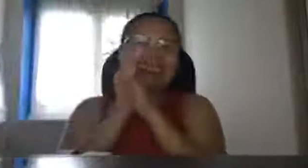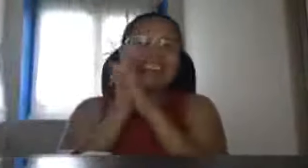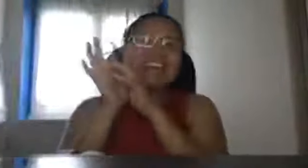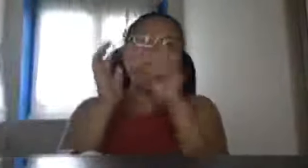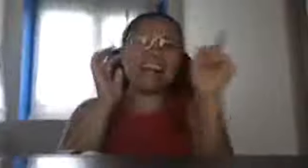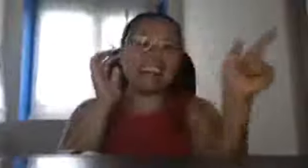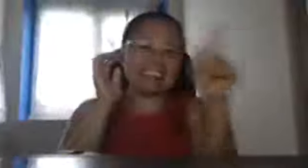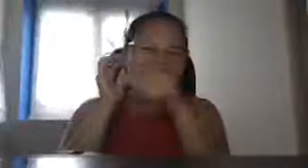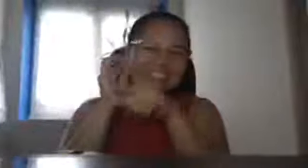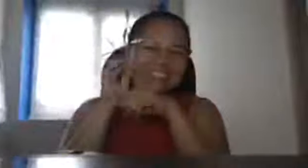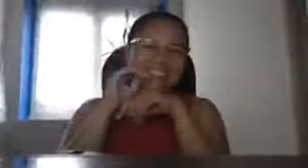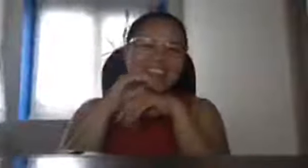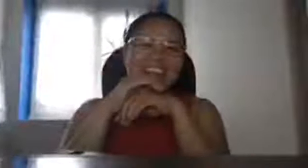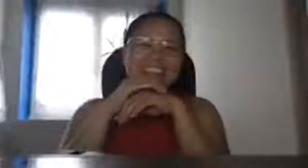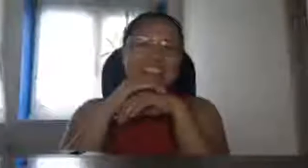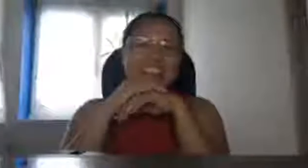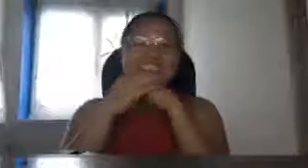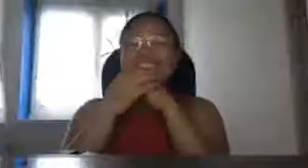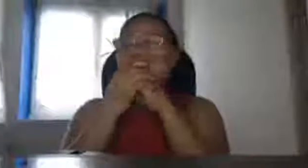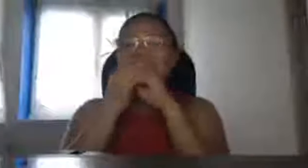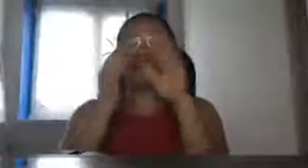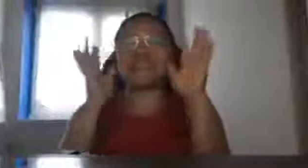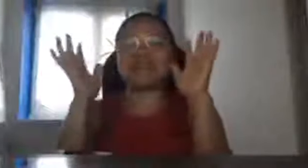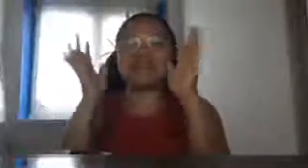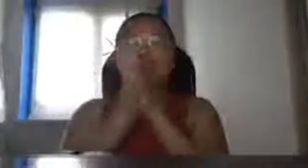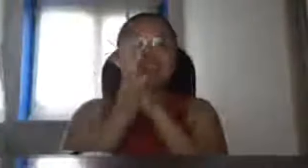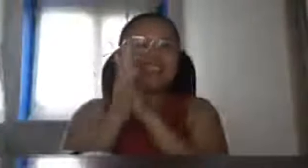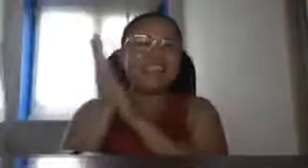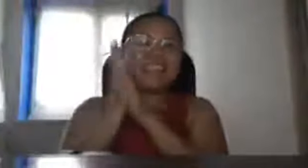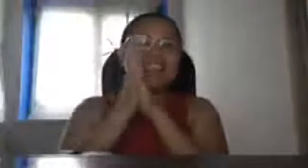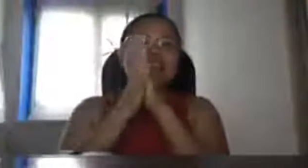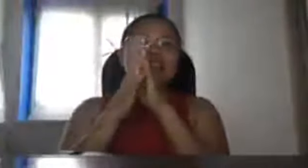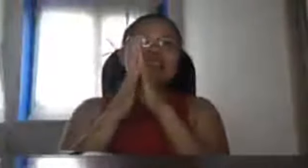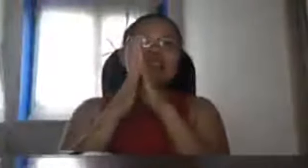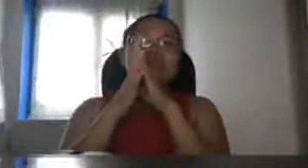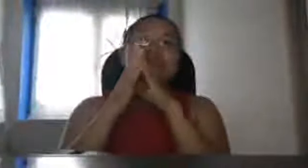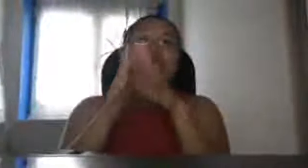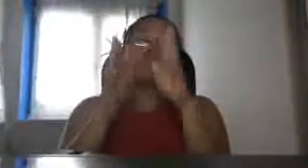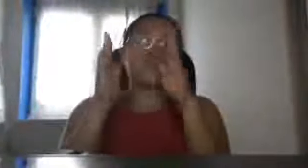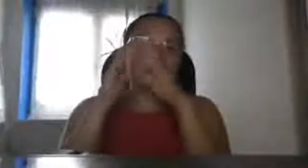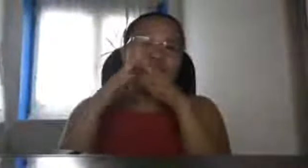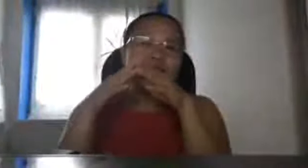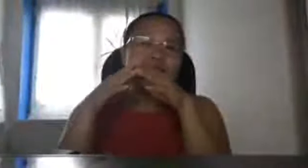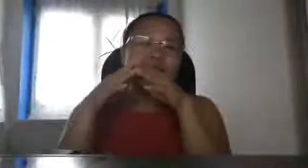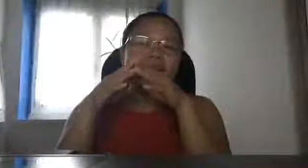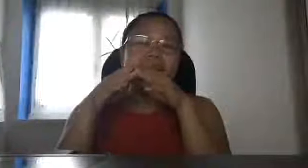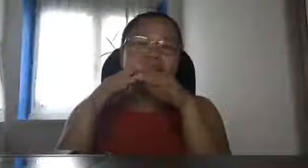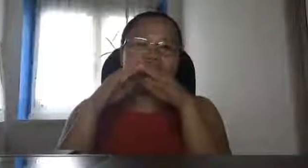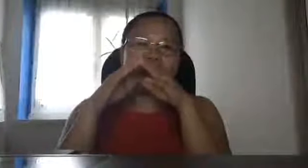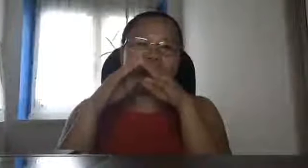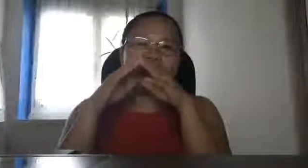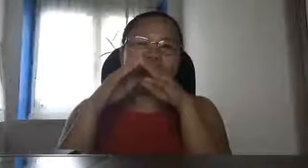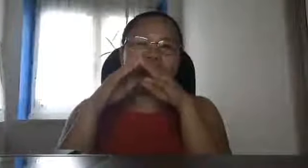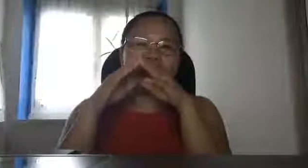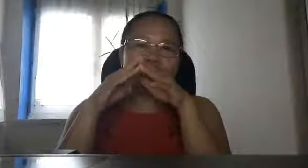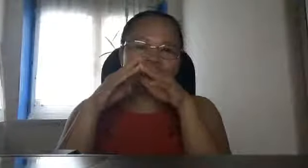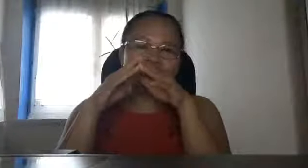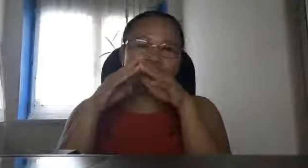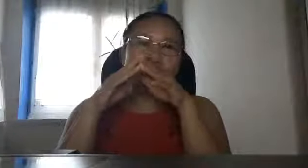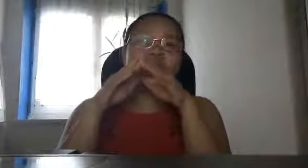bahala na si Lord ano gawin sa kanila yun so sa ating mga sobrang galit